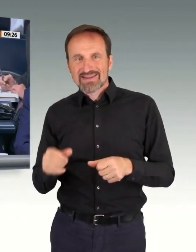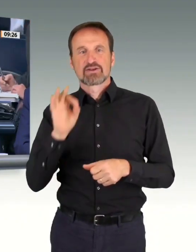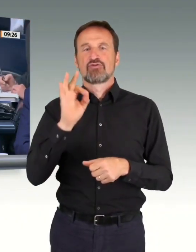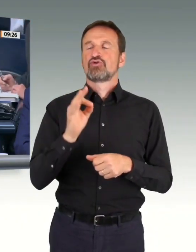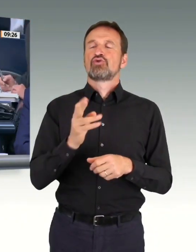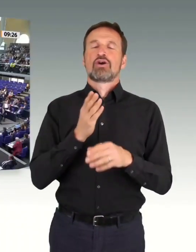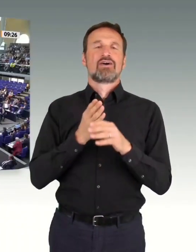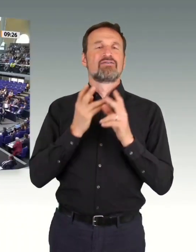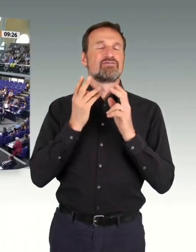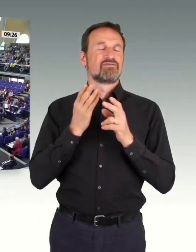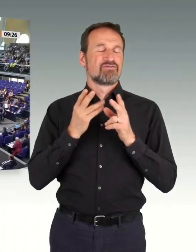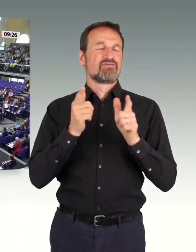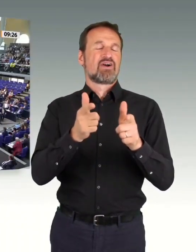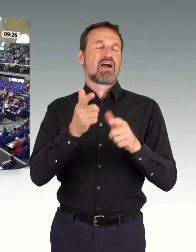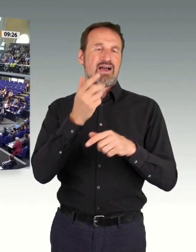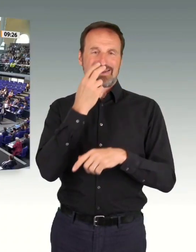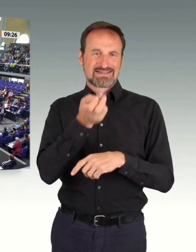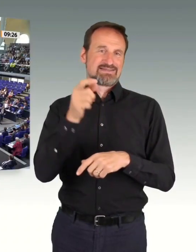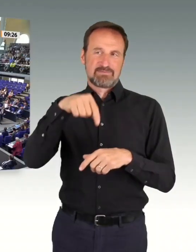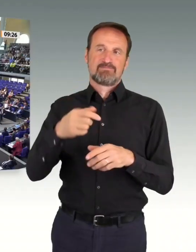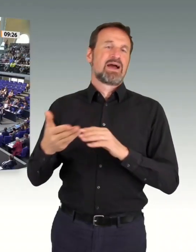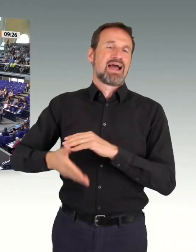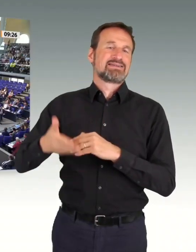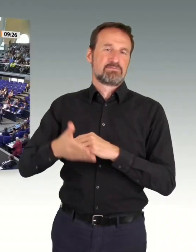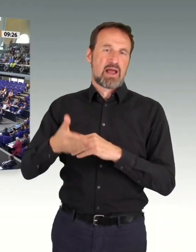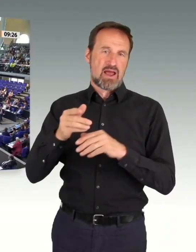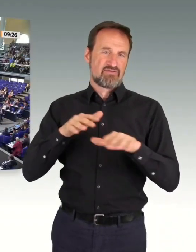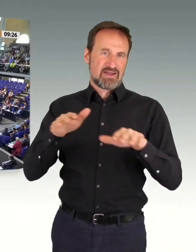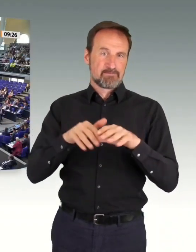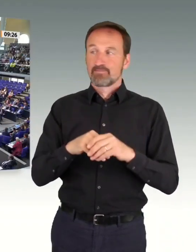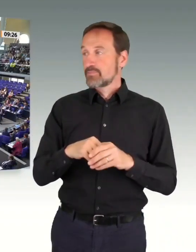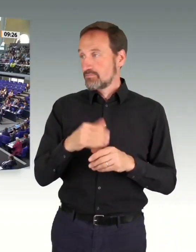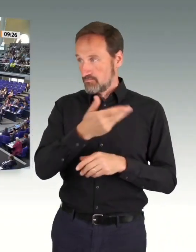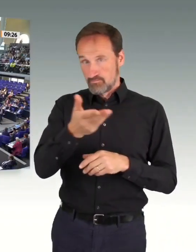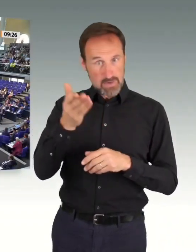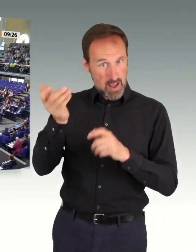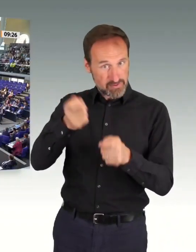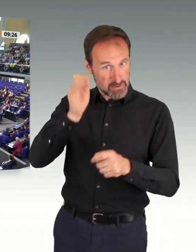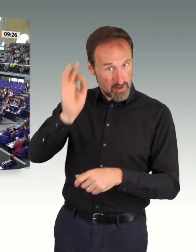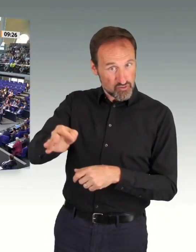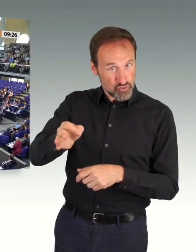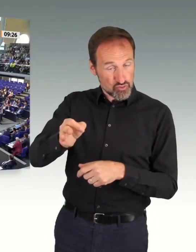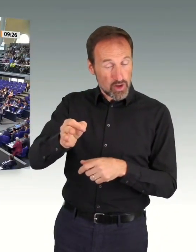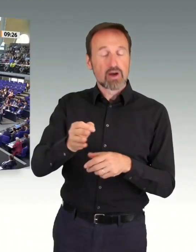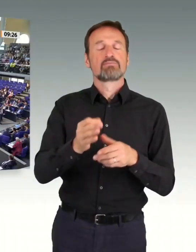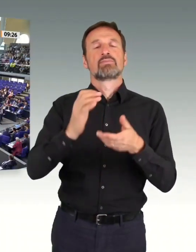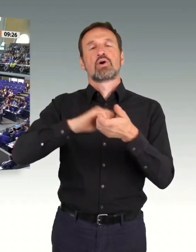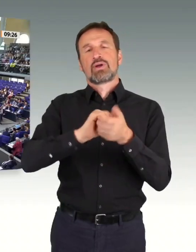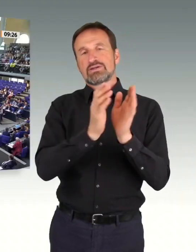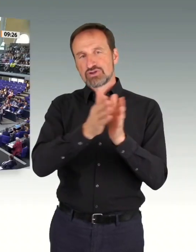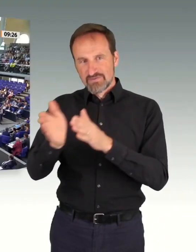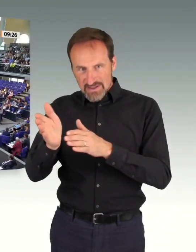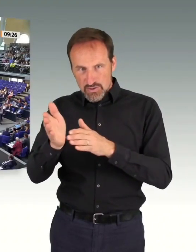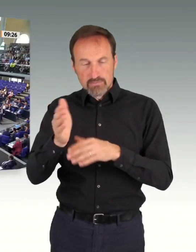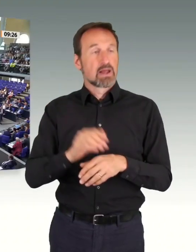Antrag? Das sind die Koalitionsfraktionen. Wer stimmt dagegen? Das sind die Fraktion Die Linke, CDU, CSU und die